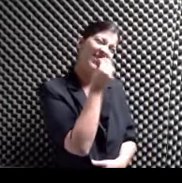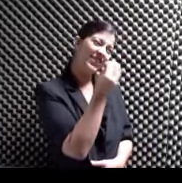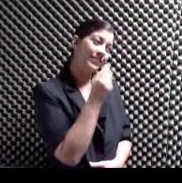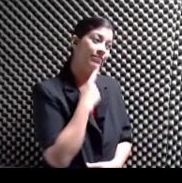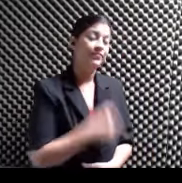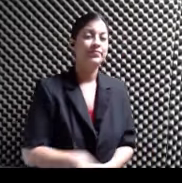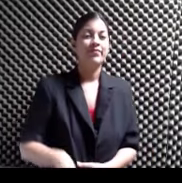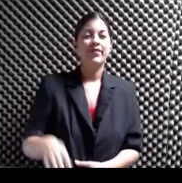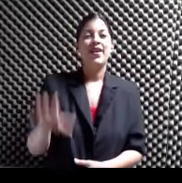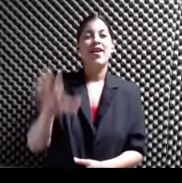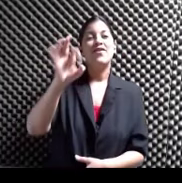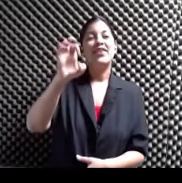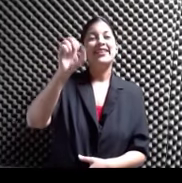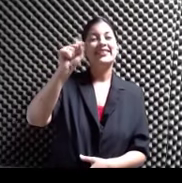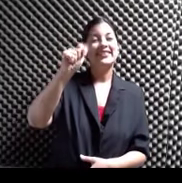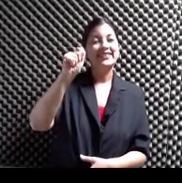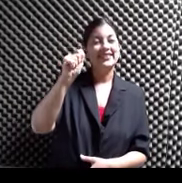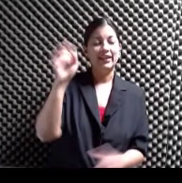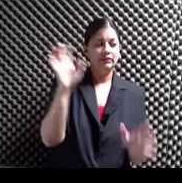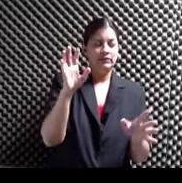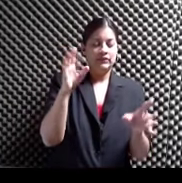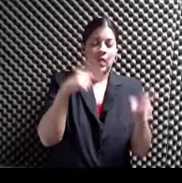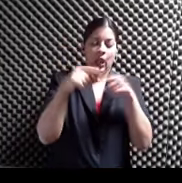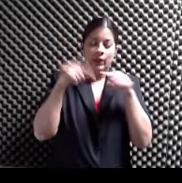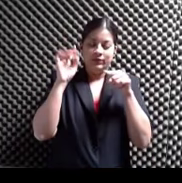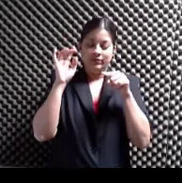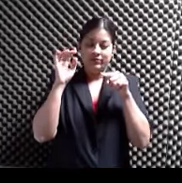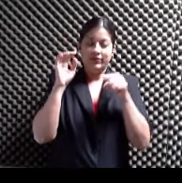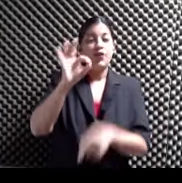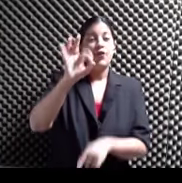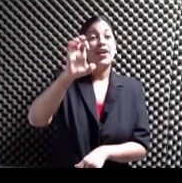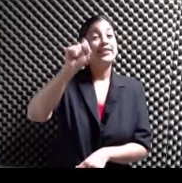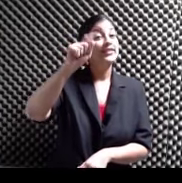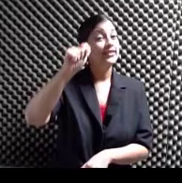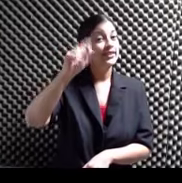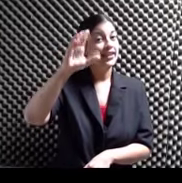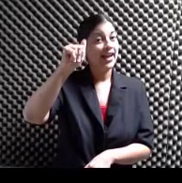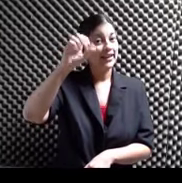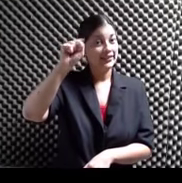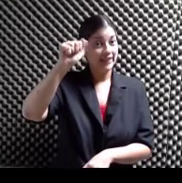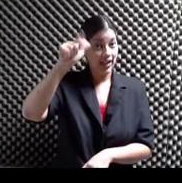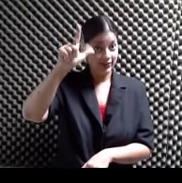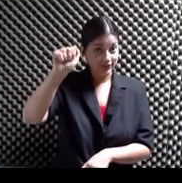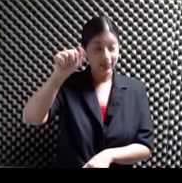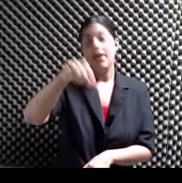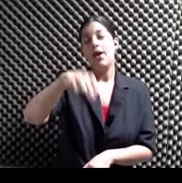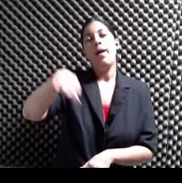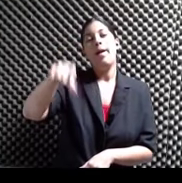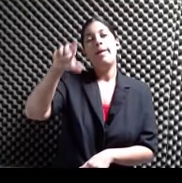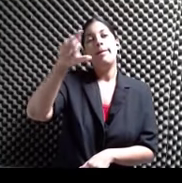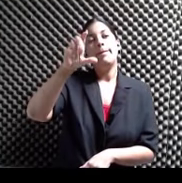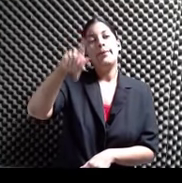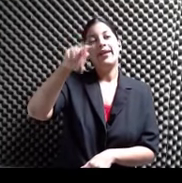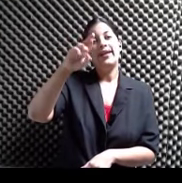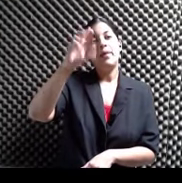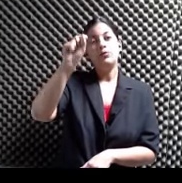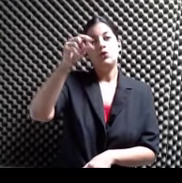me enredaron Fest Casals PR Punto gobierno Punto pr Y mira Verónica Esto es para ti